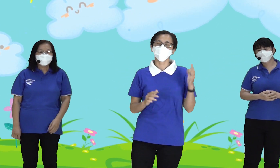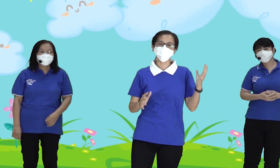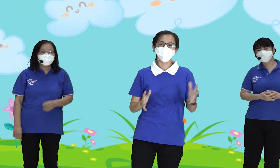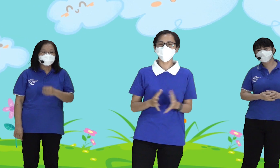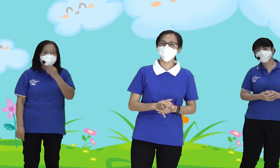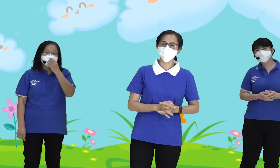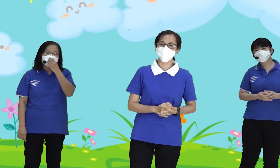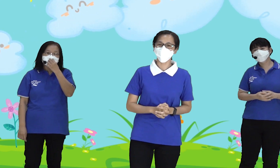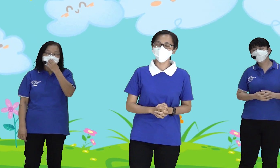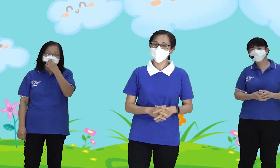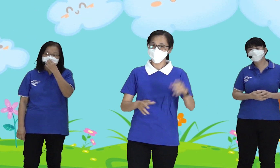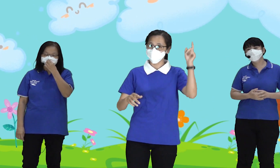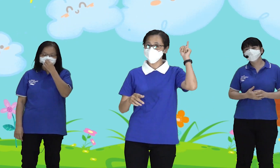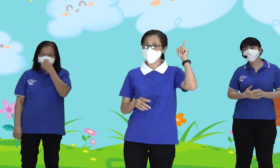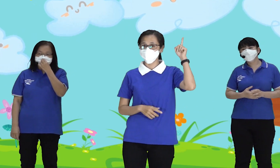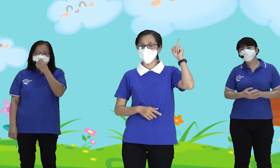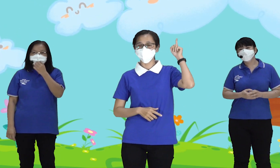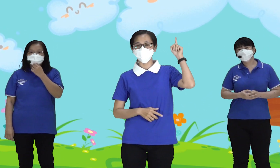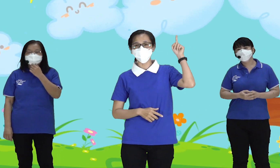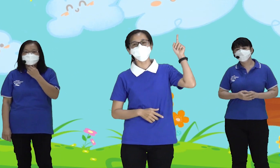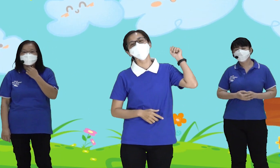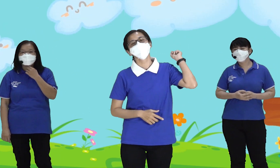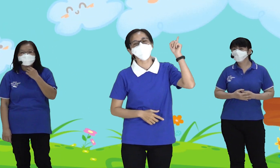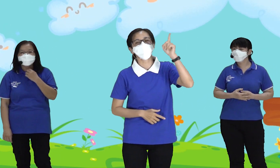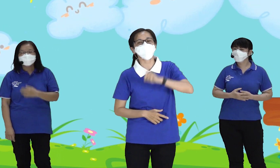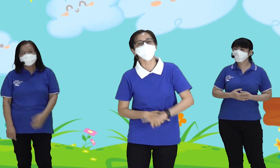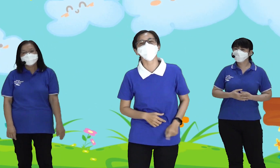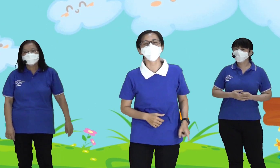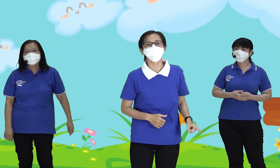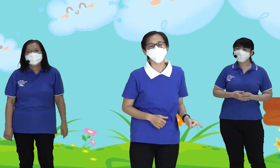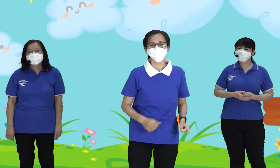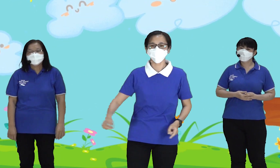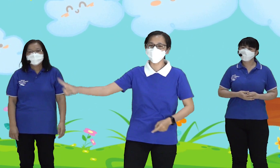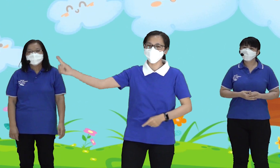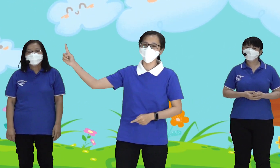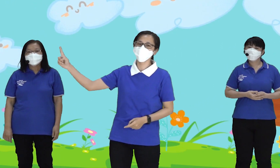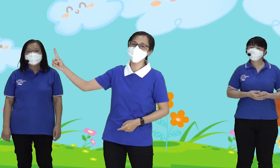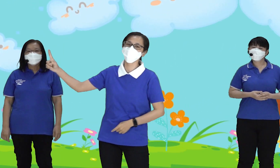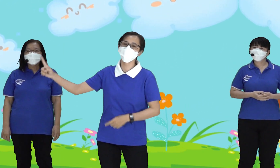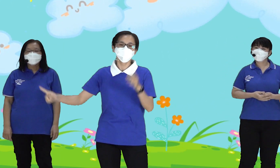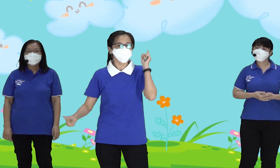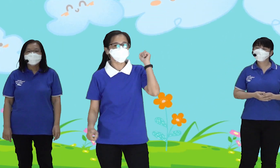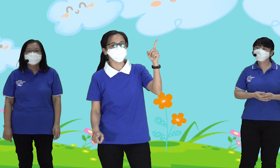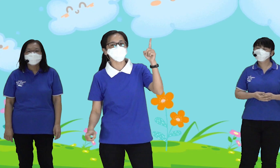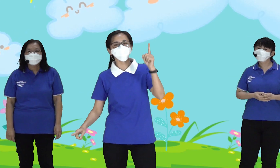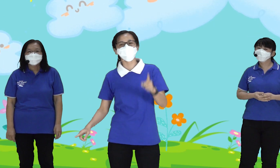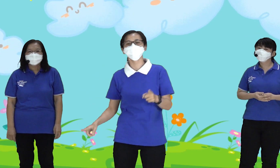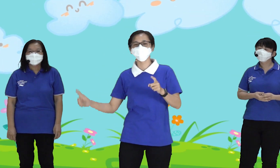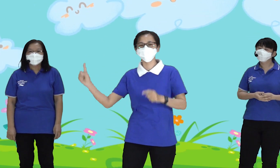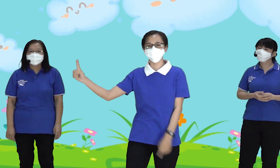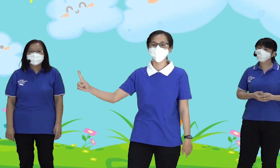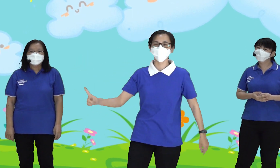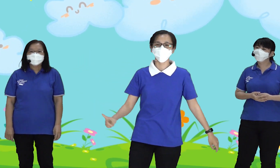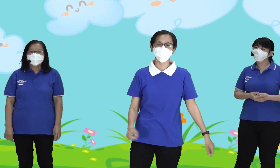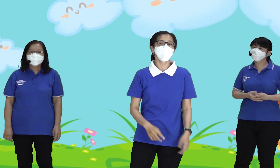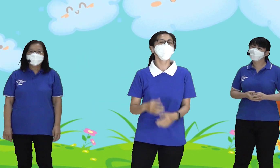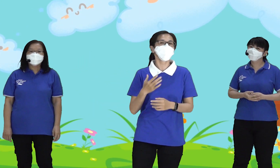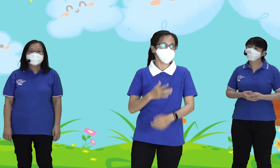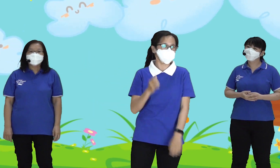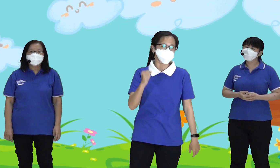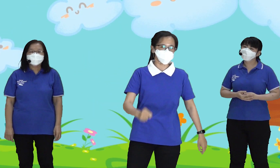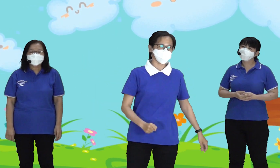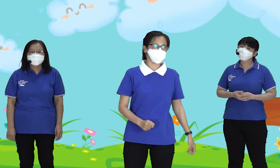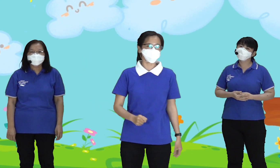Kalau kita minta pertolongan, mintalah pertolongan kepada Tuhan Yuk kita naikkan pujian Yesus itulah satu-satunya